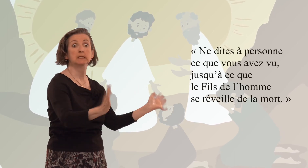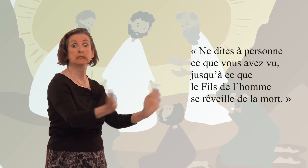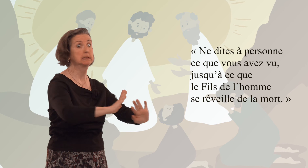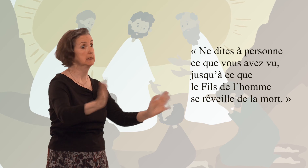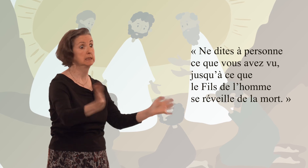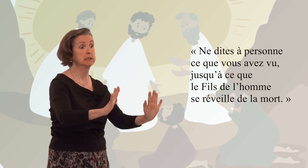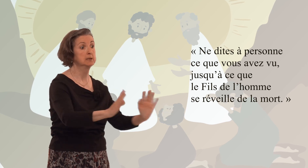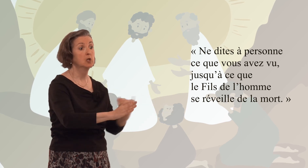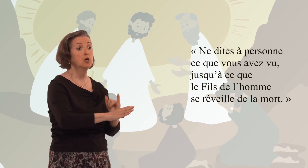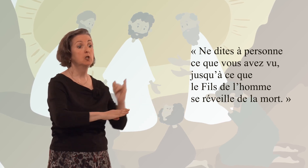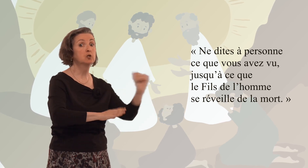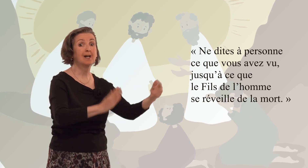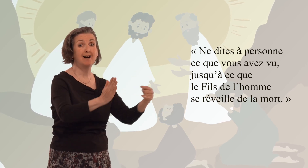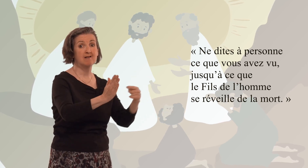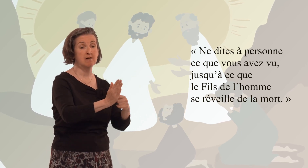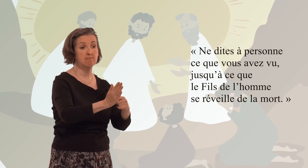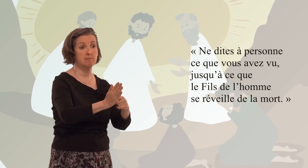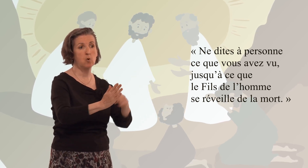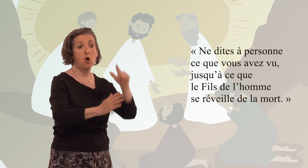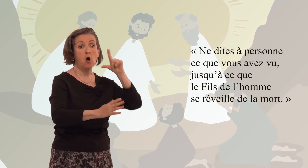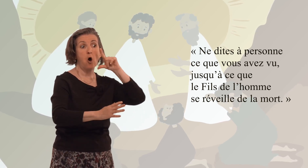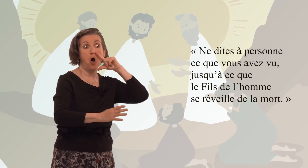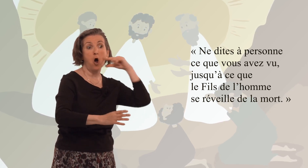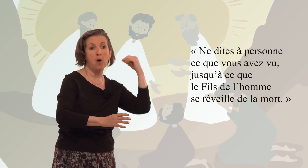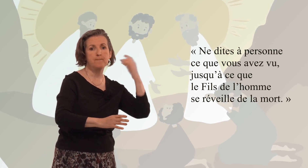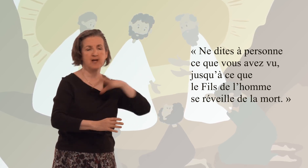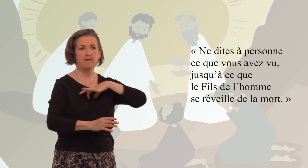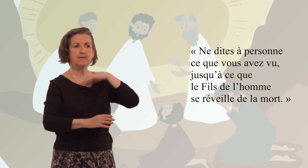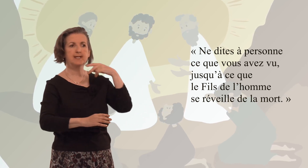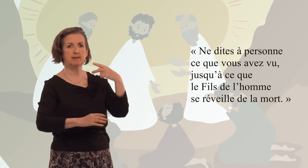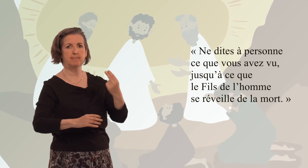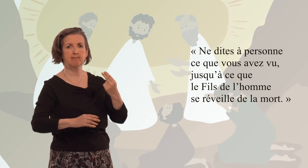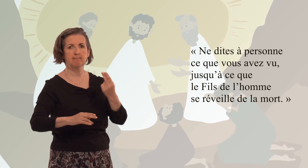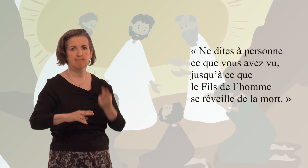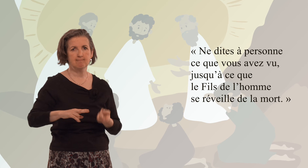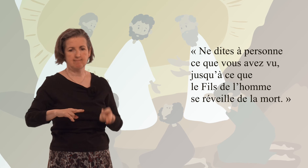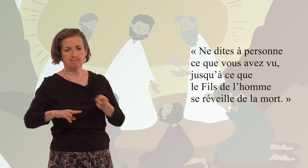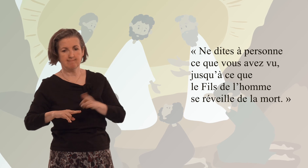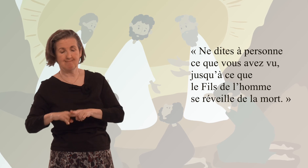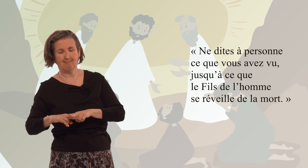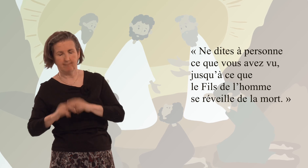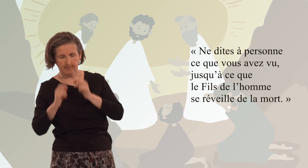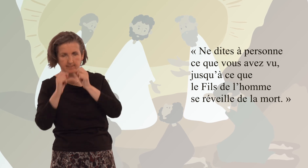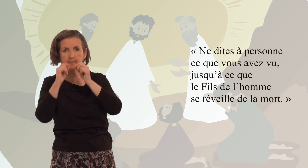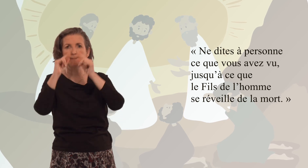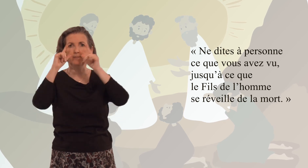Fils de l'homme se réveille de la mort. » « Le Fils de'homme se